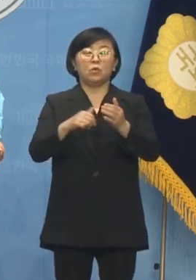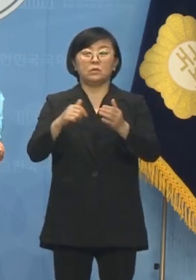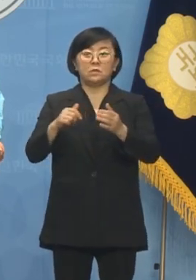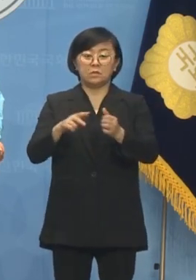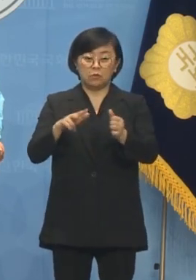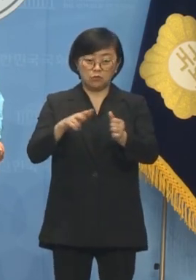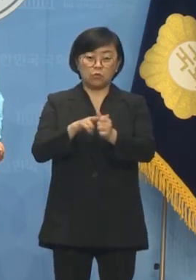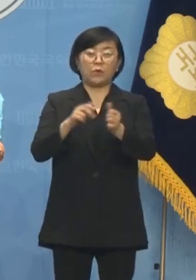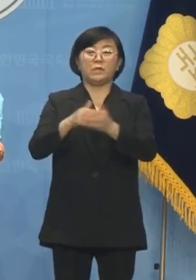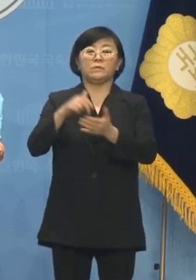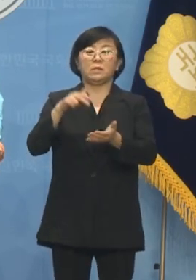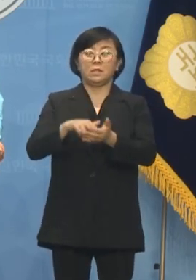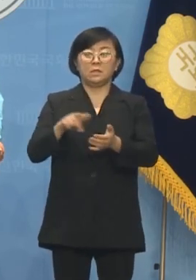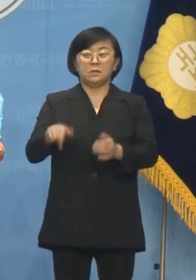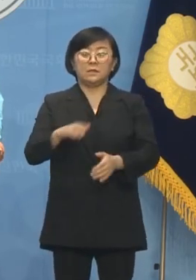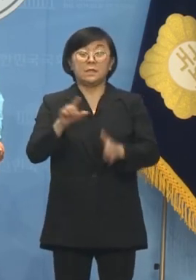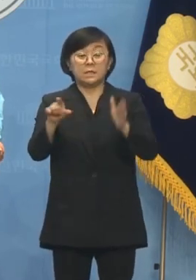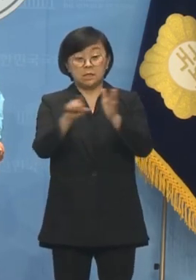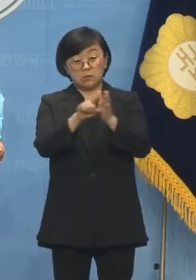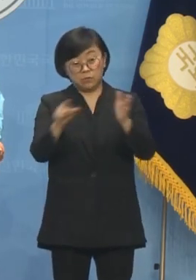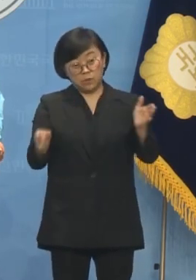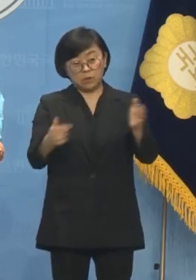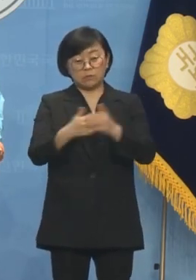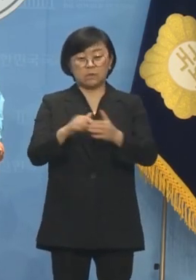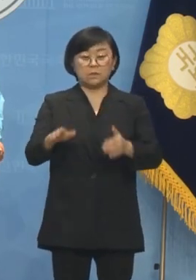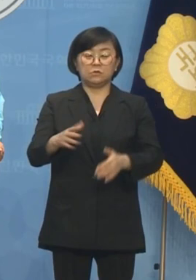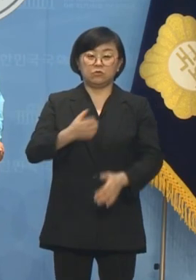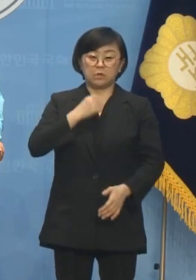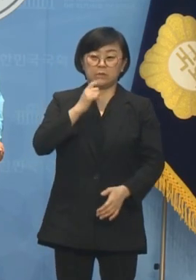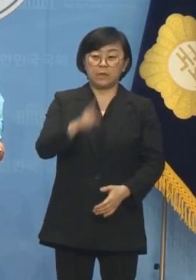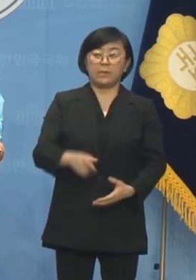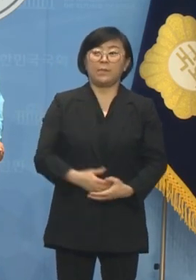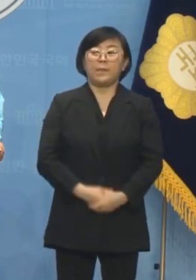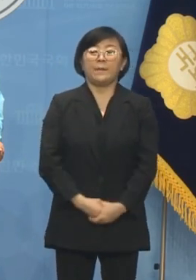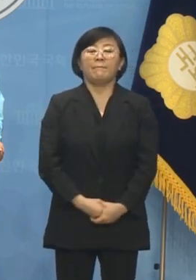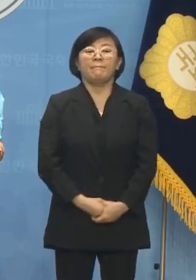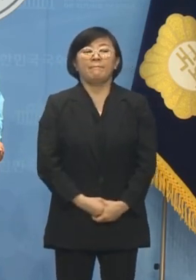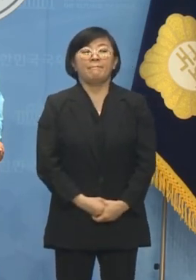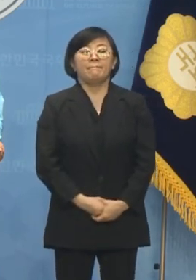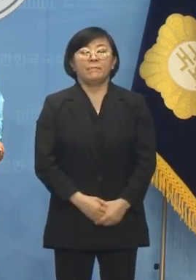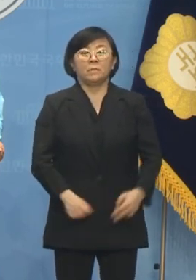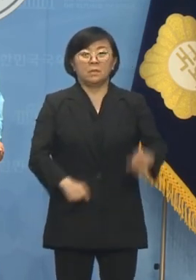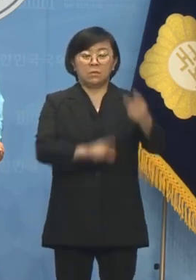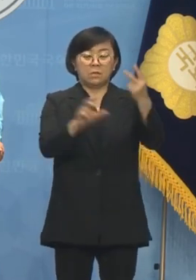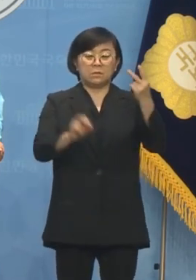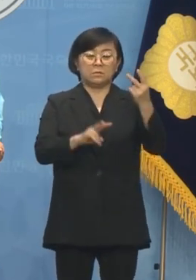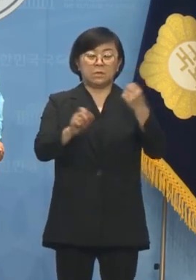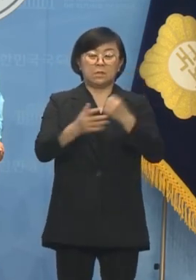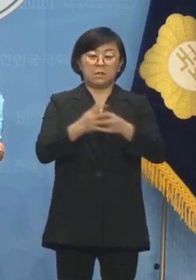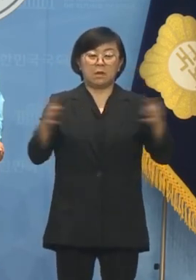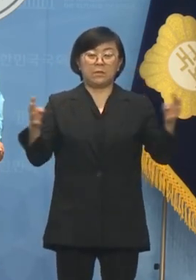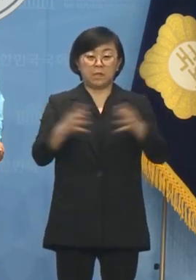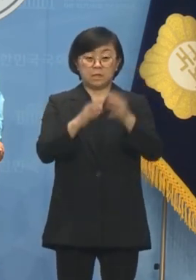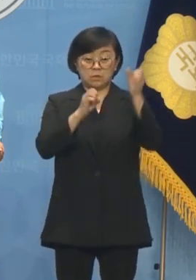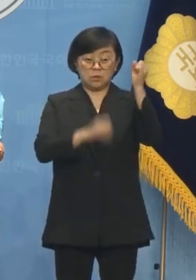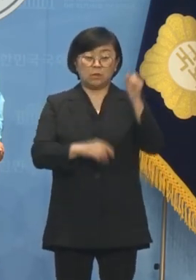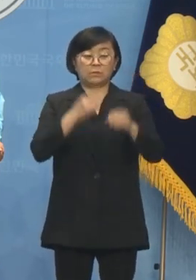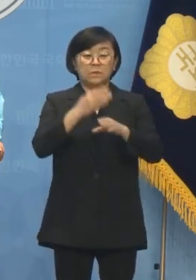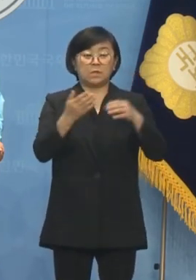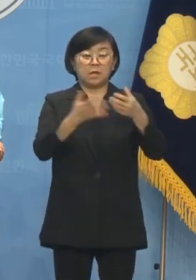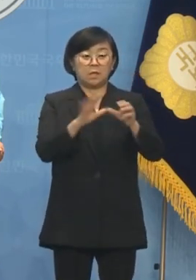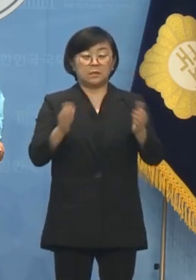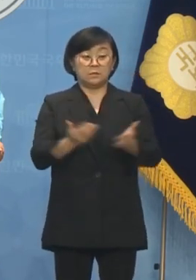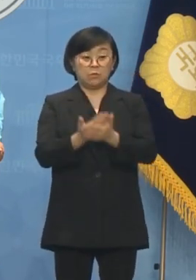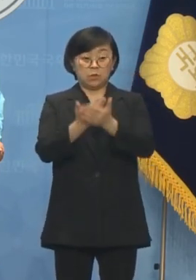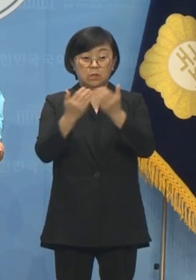최소한의 신이마저 무너뜨리는 충격적인 답변이었습니다. 2월 21일 합의에 기초하여 민주당과